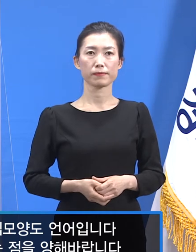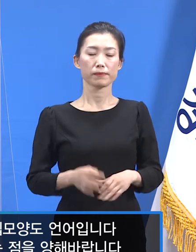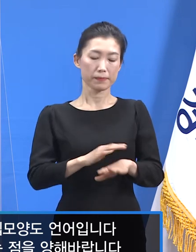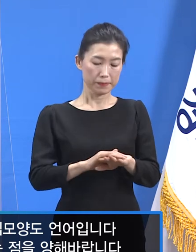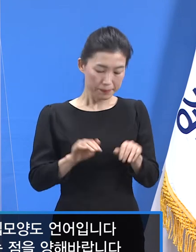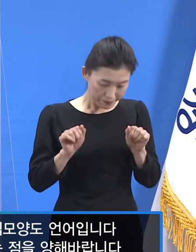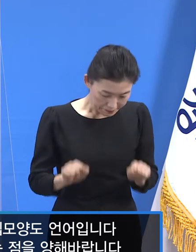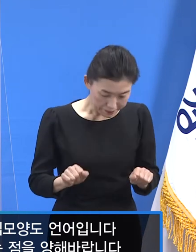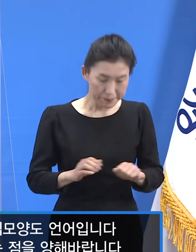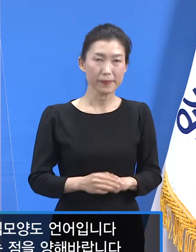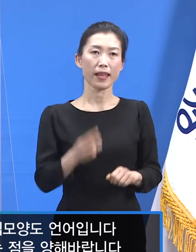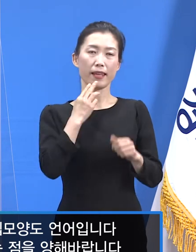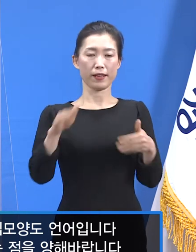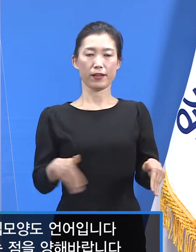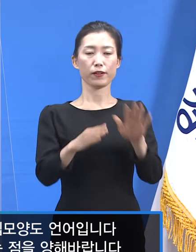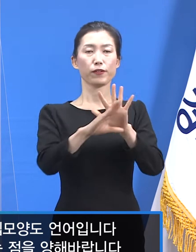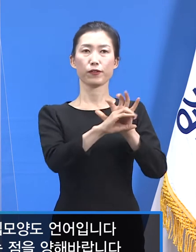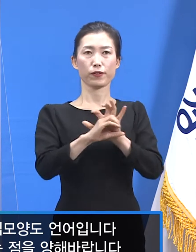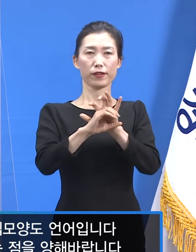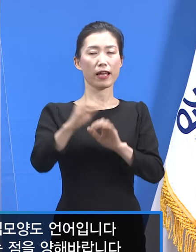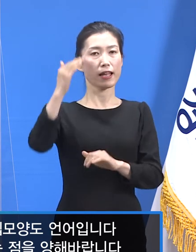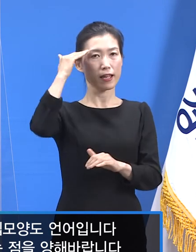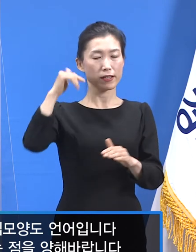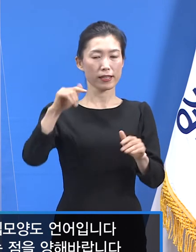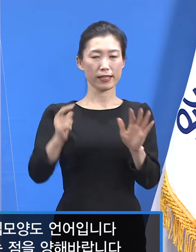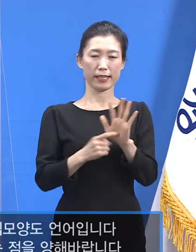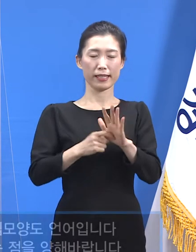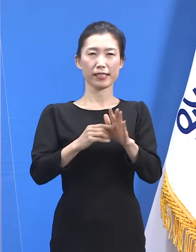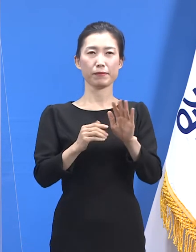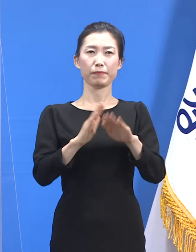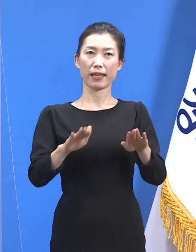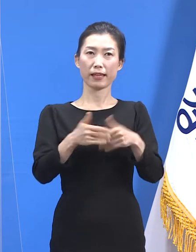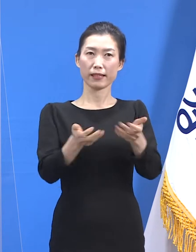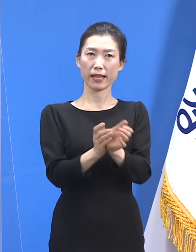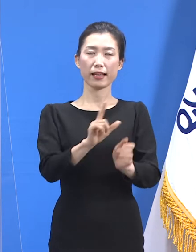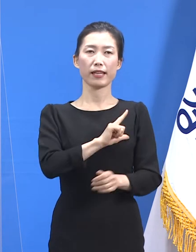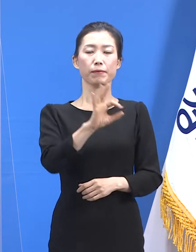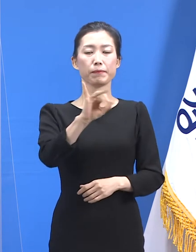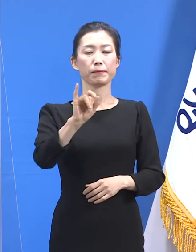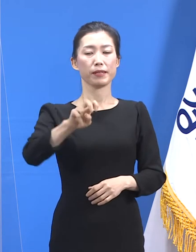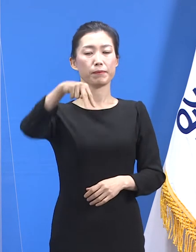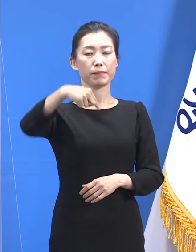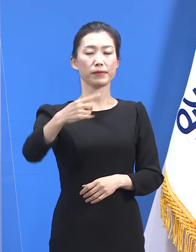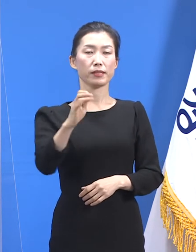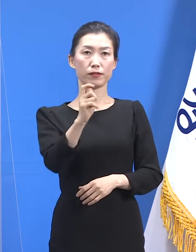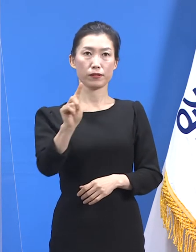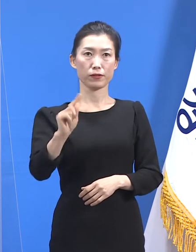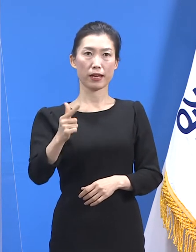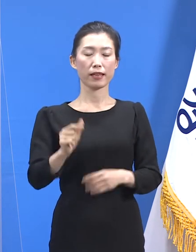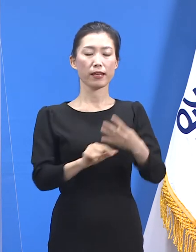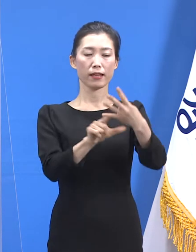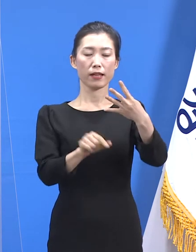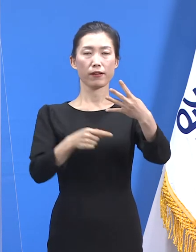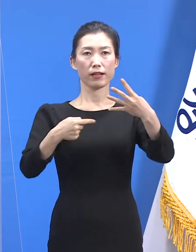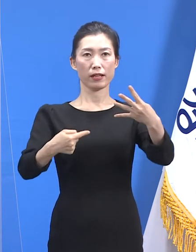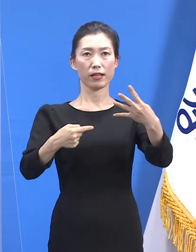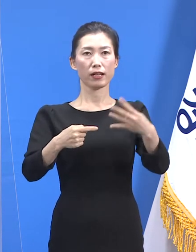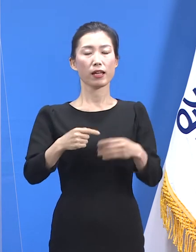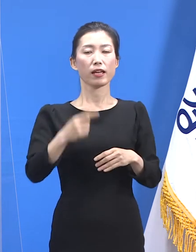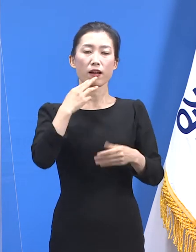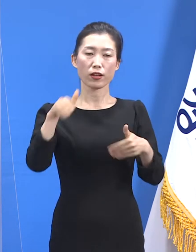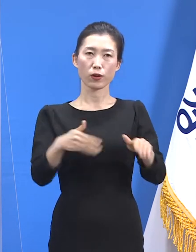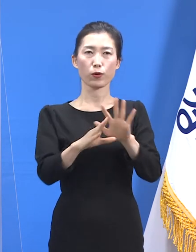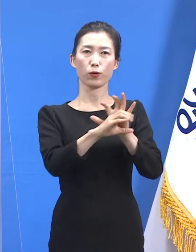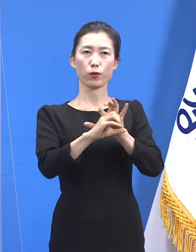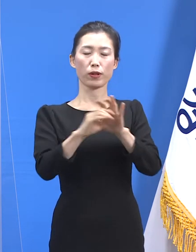안녕하십니까. 경기도 코로나19 긴급대응단의 임순관입니다. 4월 1일 목요일 경기도 코로나19 대응